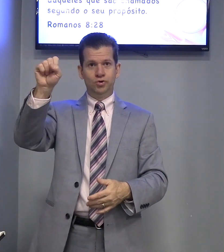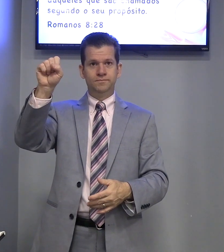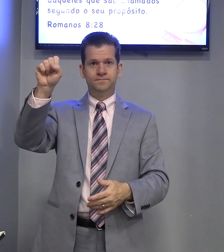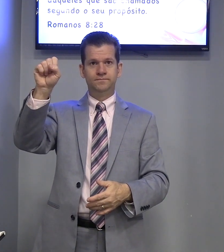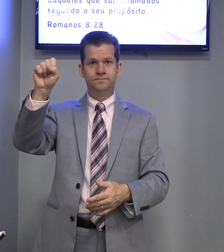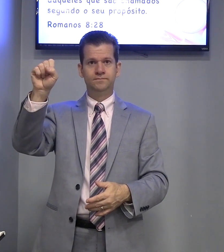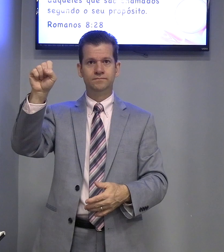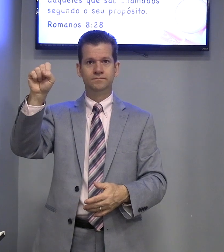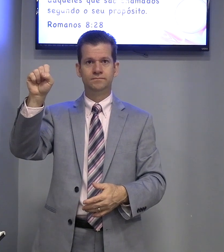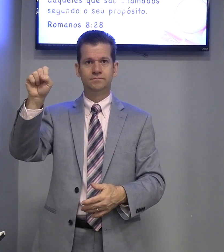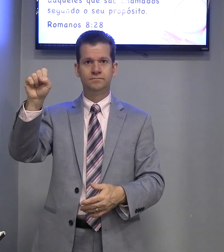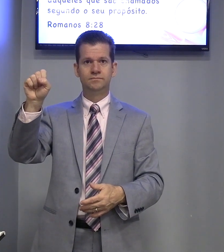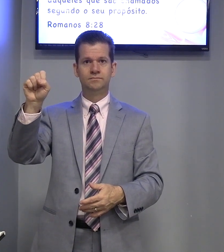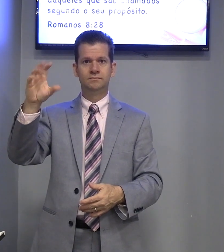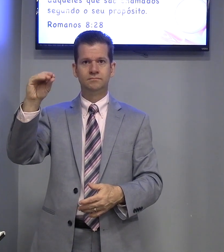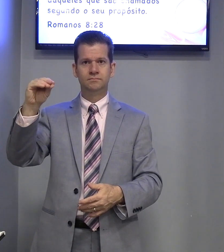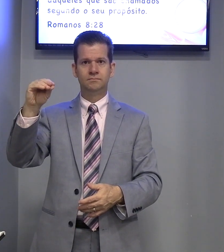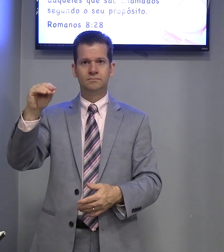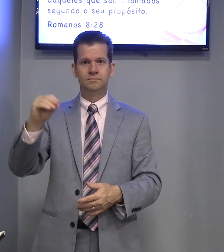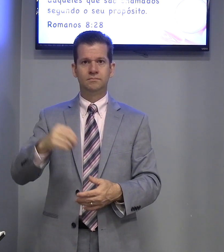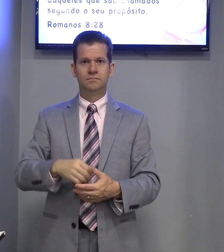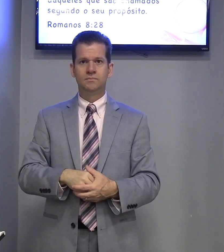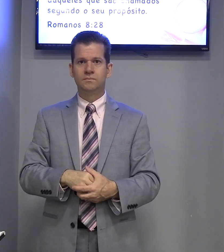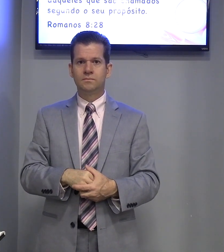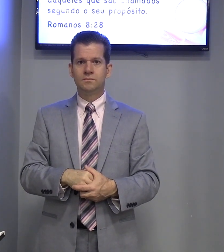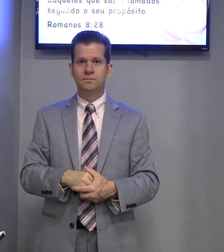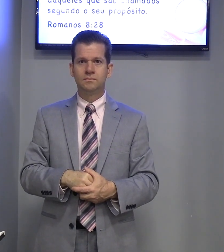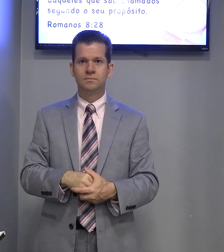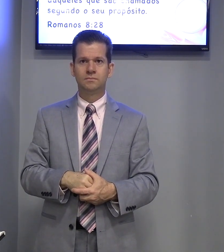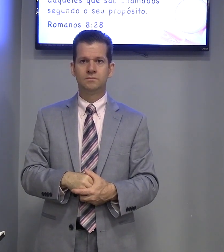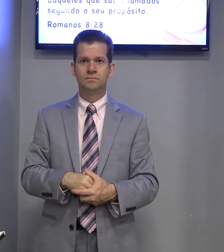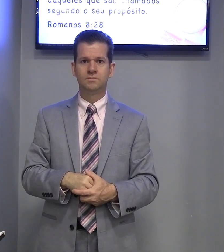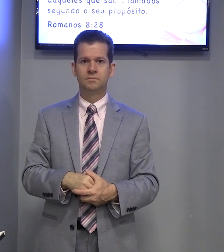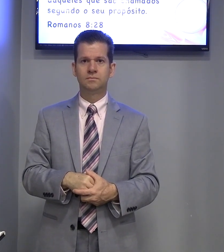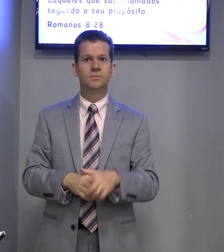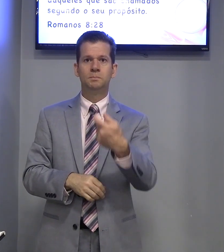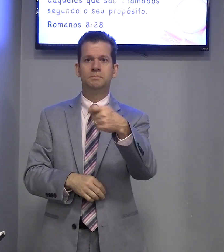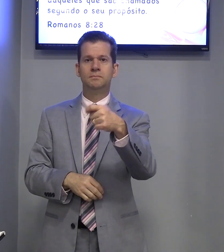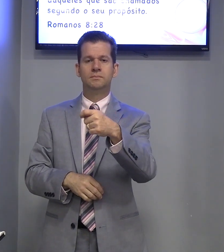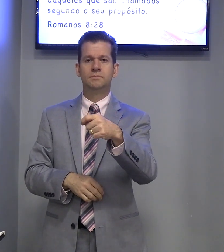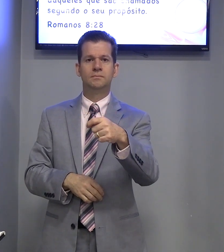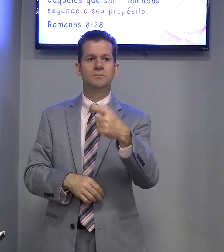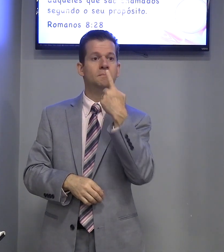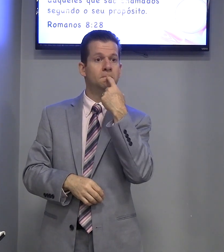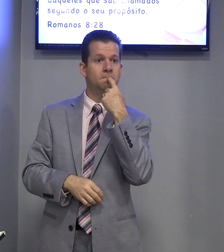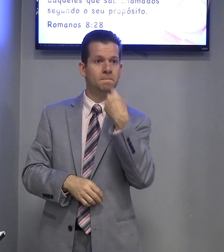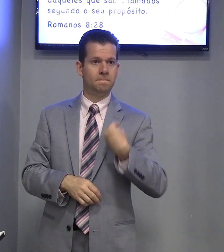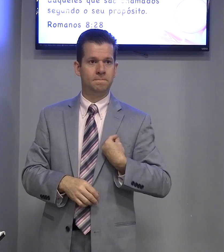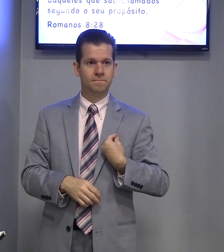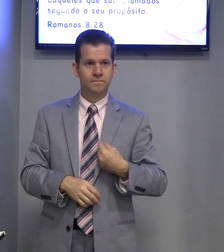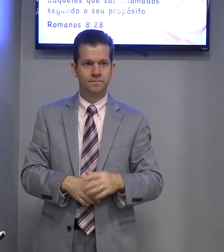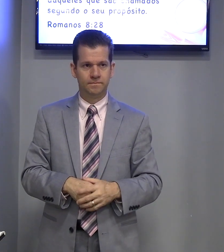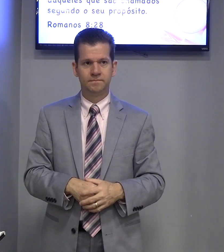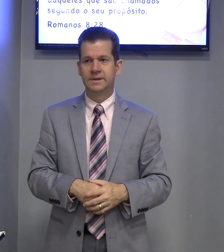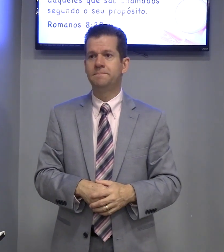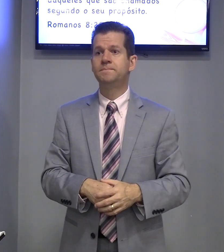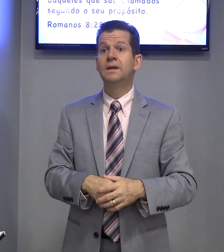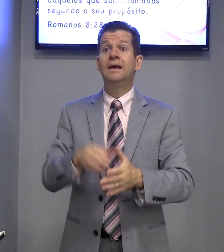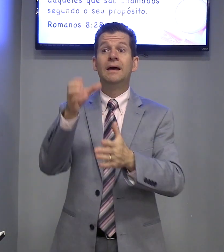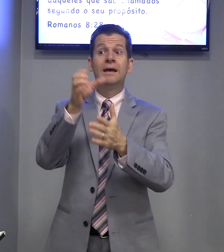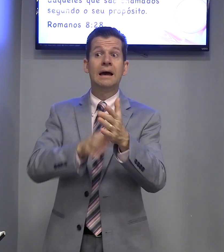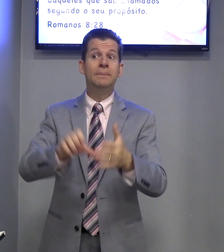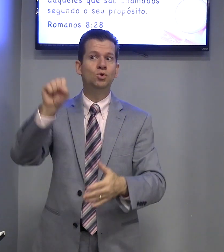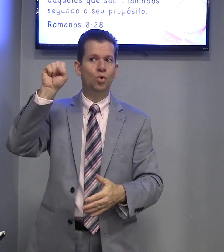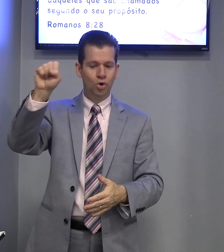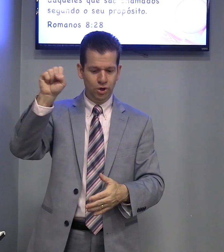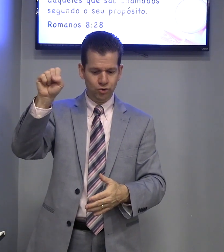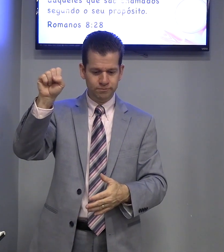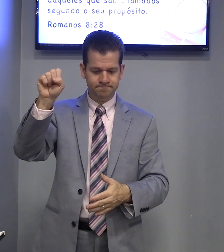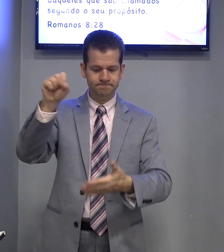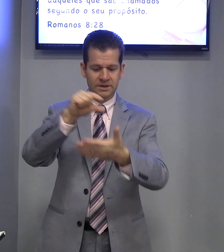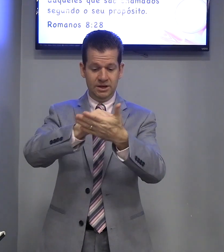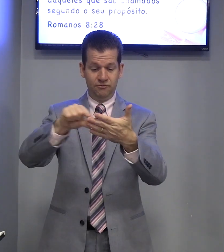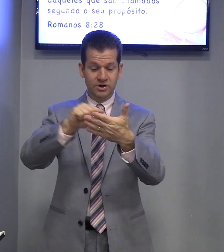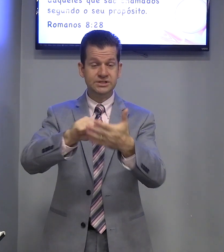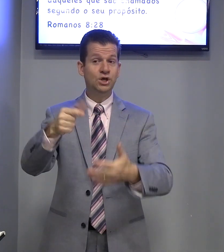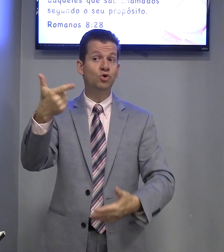versículo